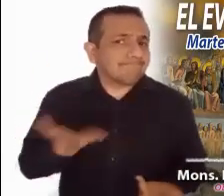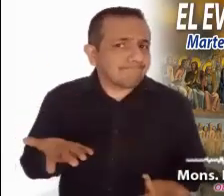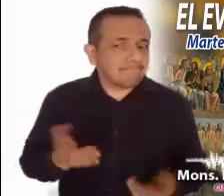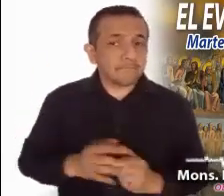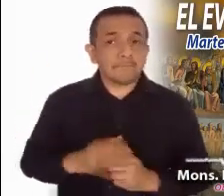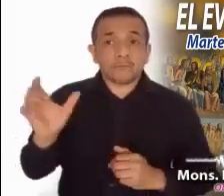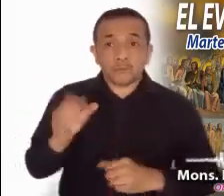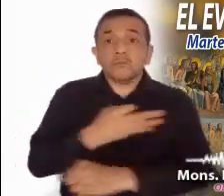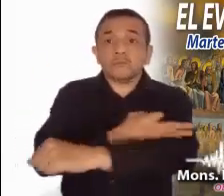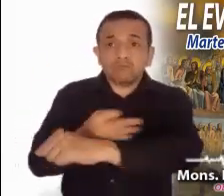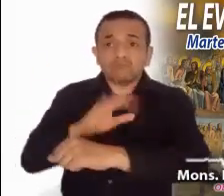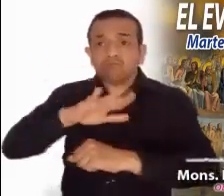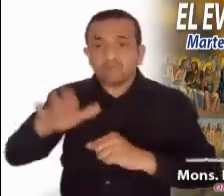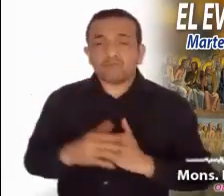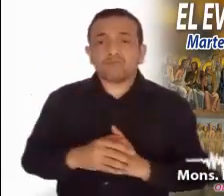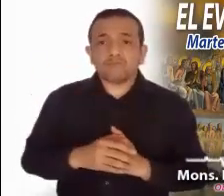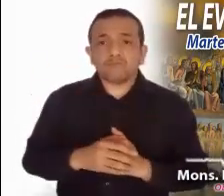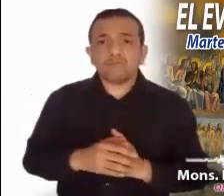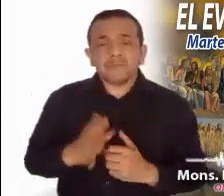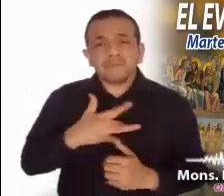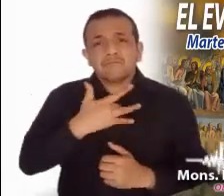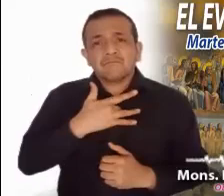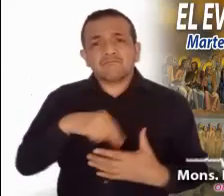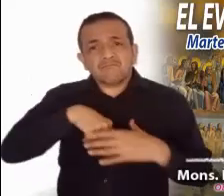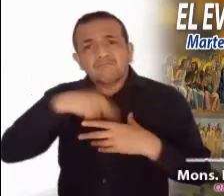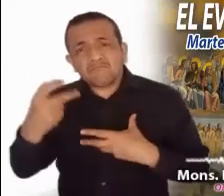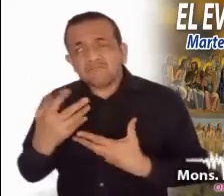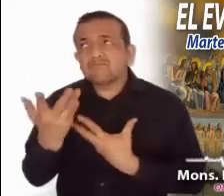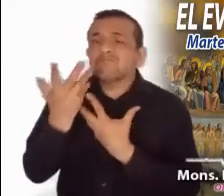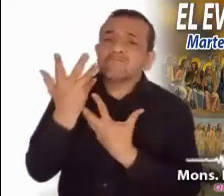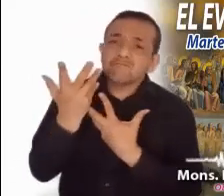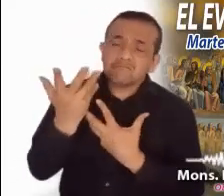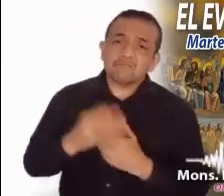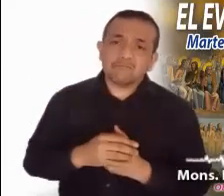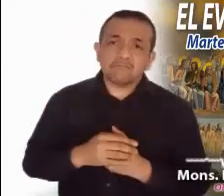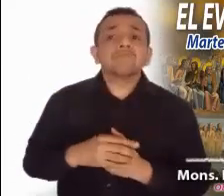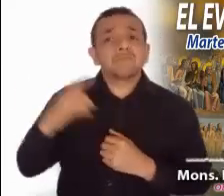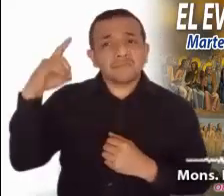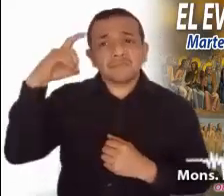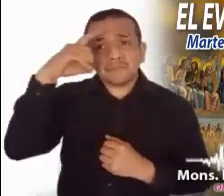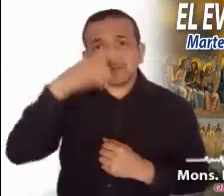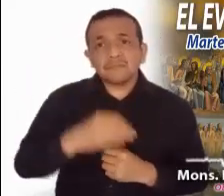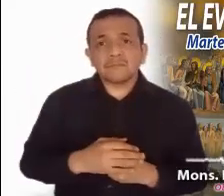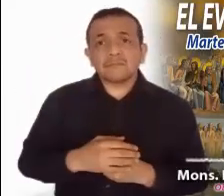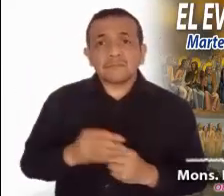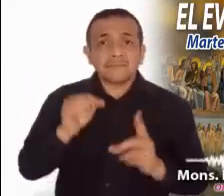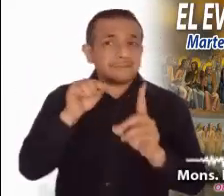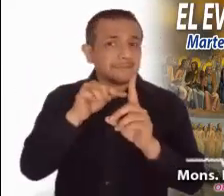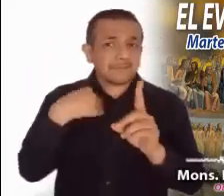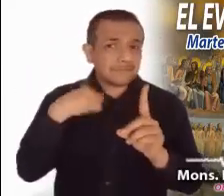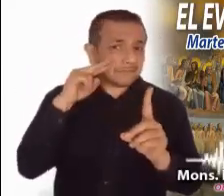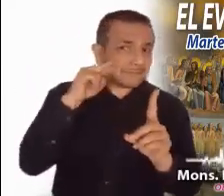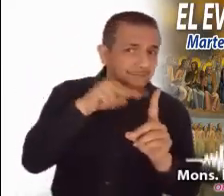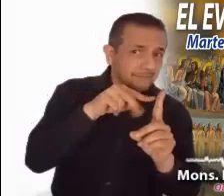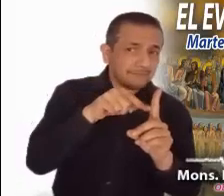fallecido un ser querido, queda en hueco el vacío y la lloranza. Nos es muy difícil aceptar